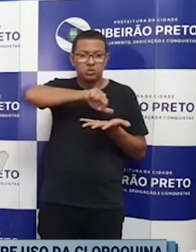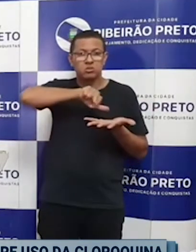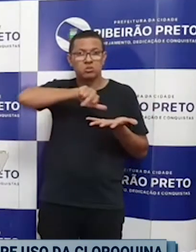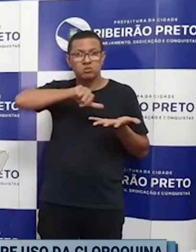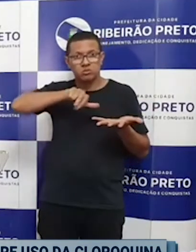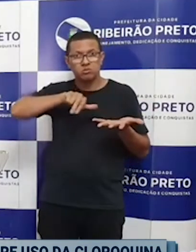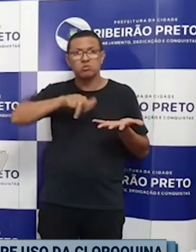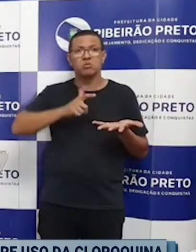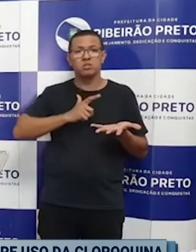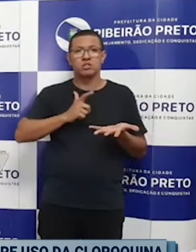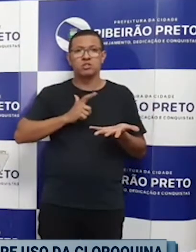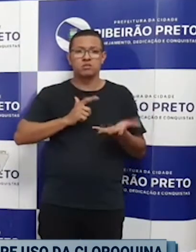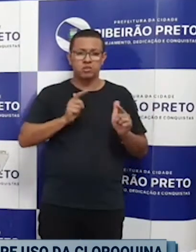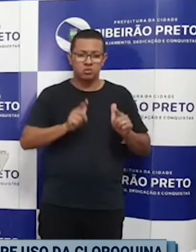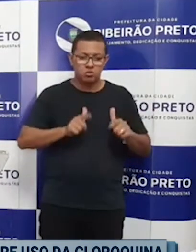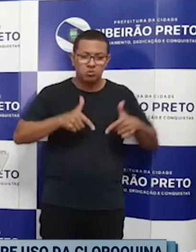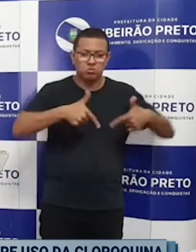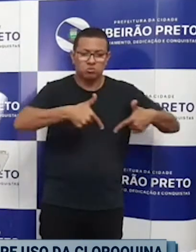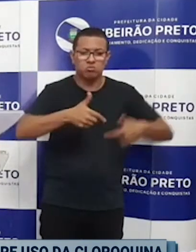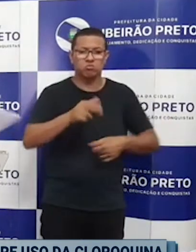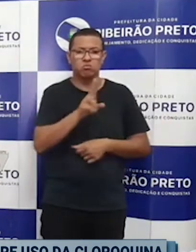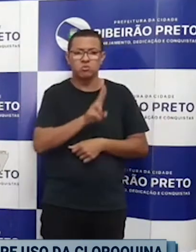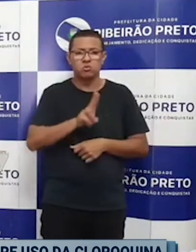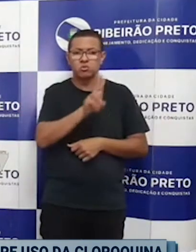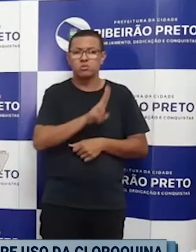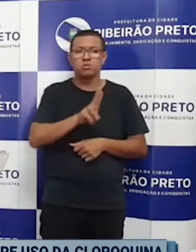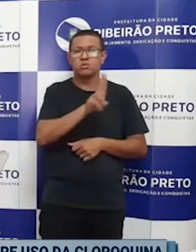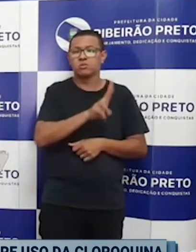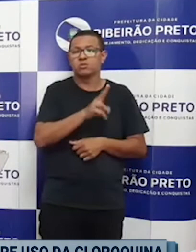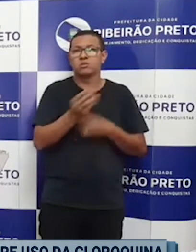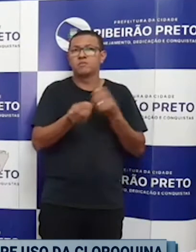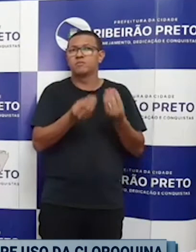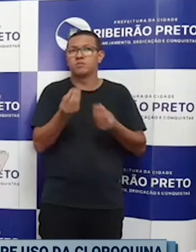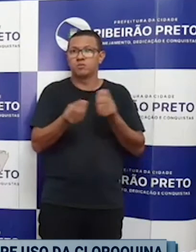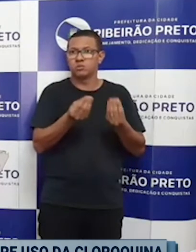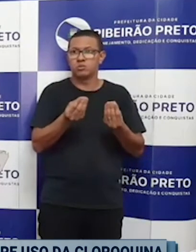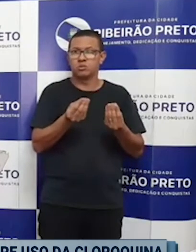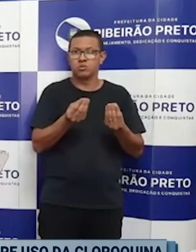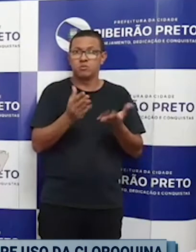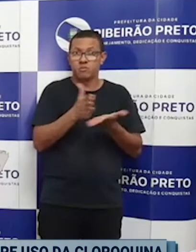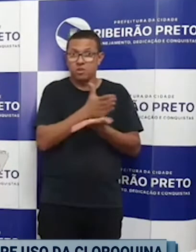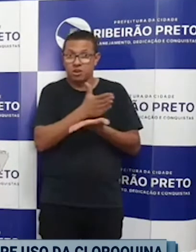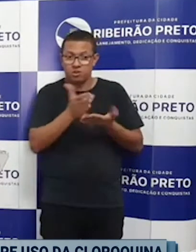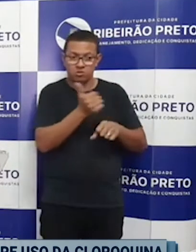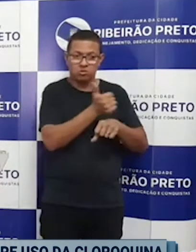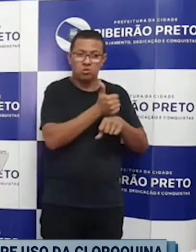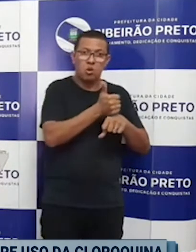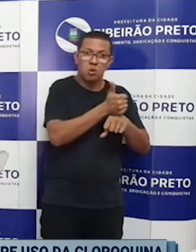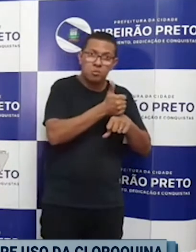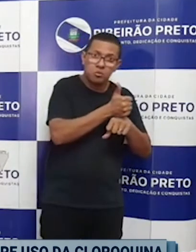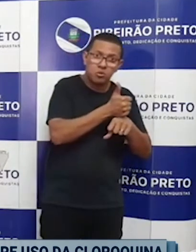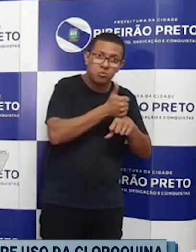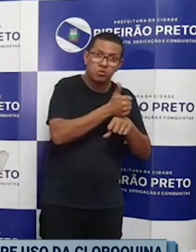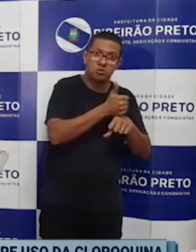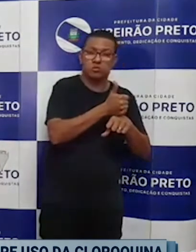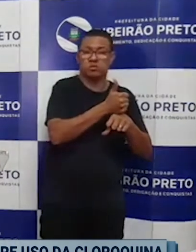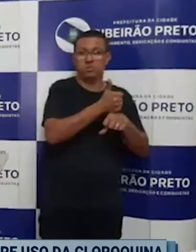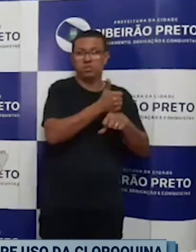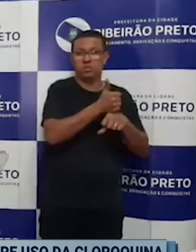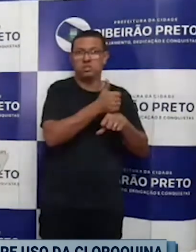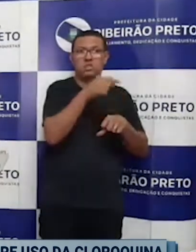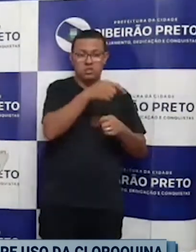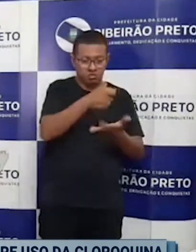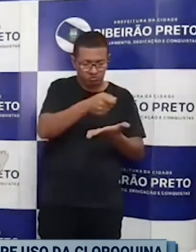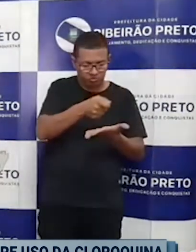e outros que são oferecidos pelos profissionais, que são prescritos pelos profissionais,